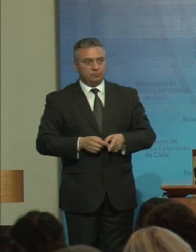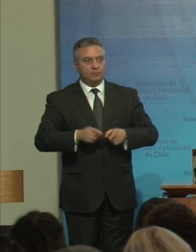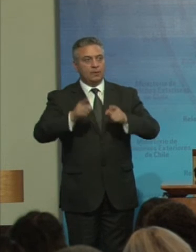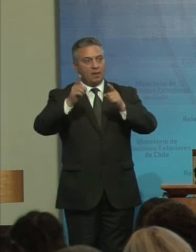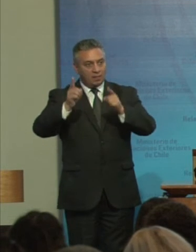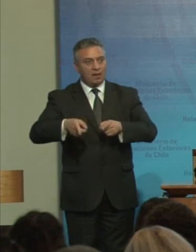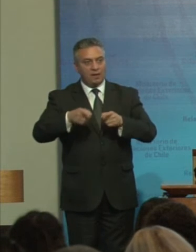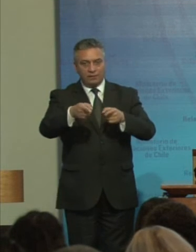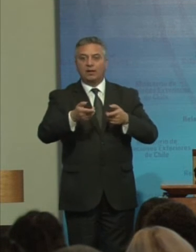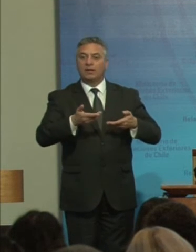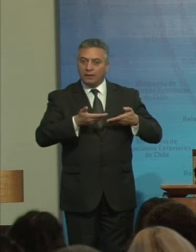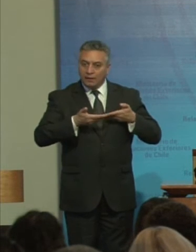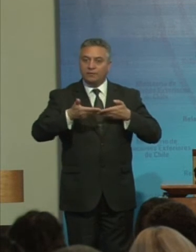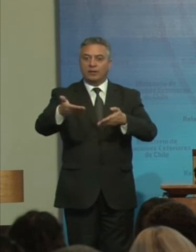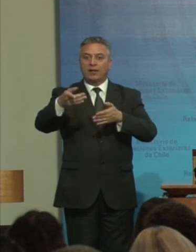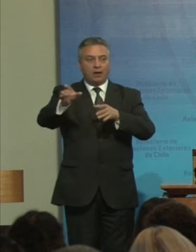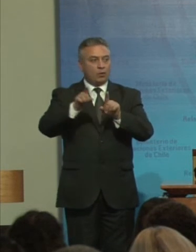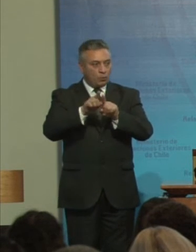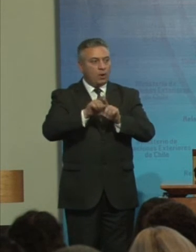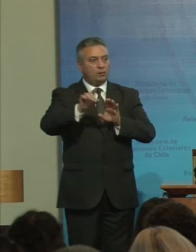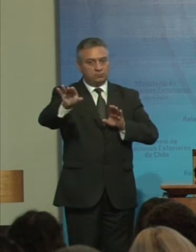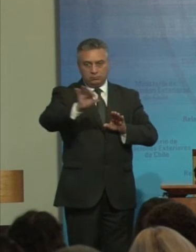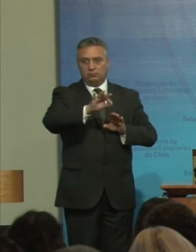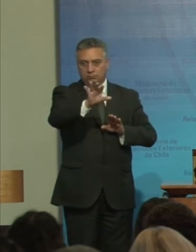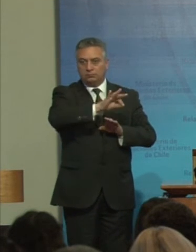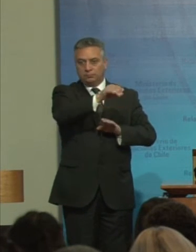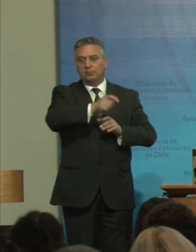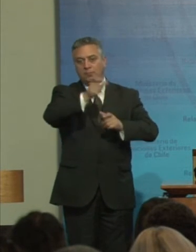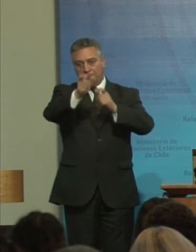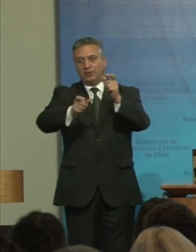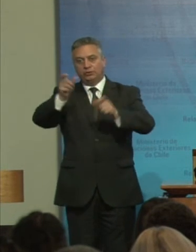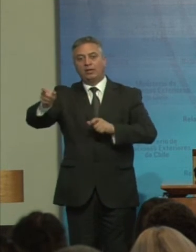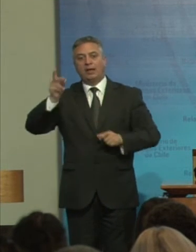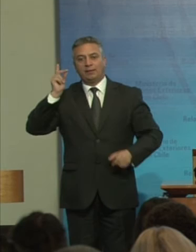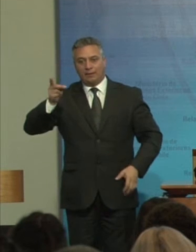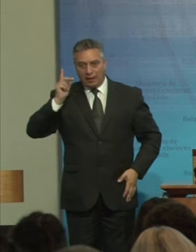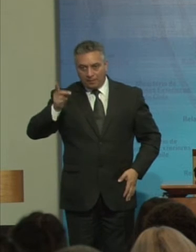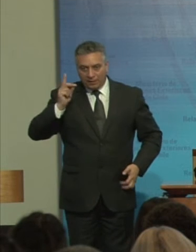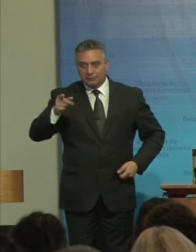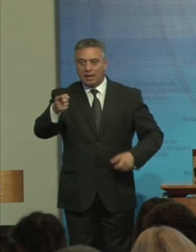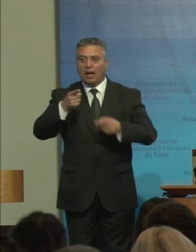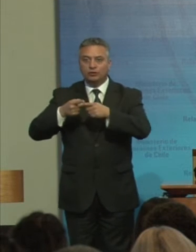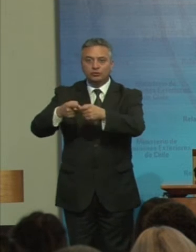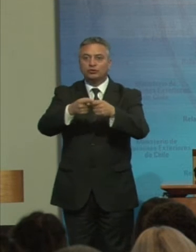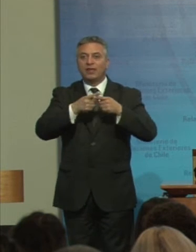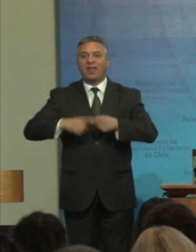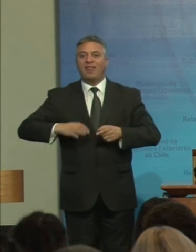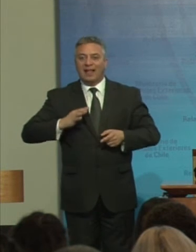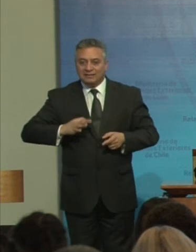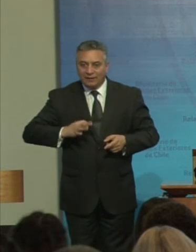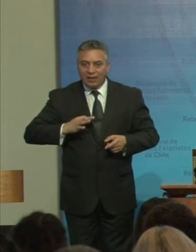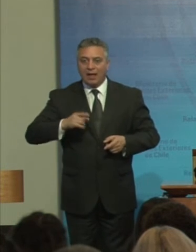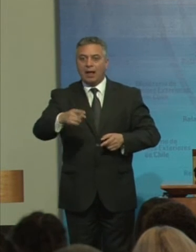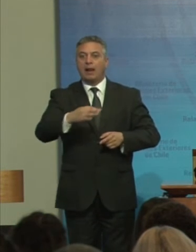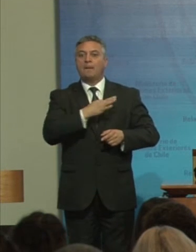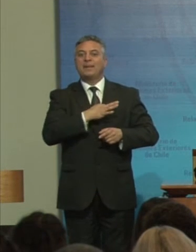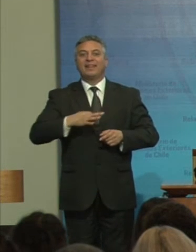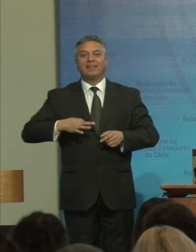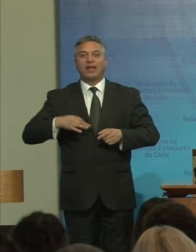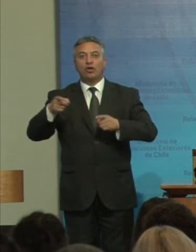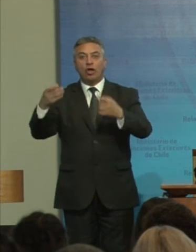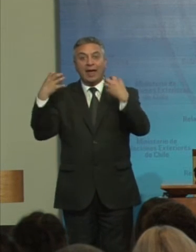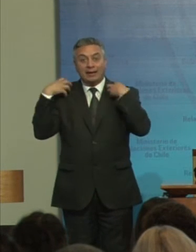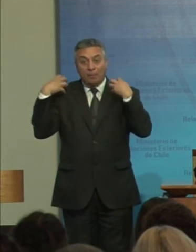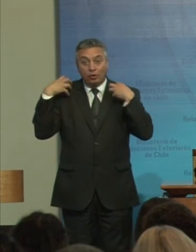Invitar A ser parte Como constructores A las personas Con discapacidad A sociedad civil A ministerios responsables